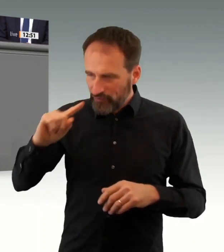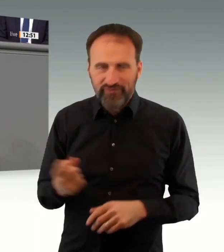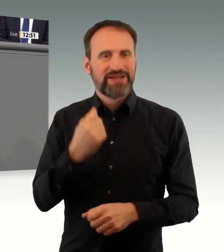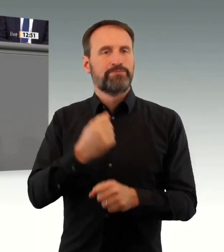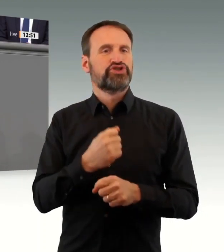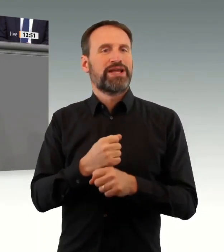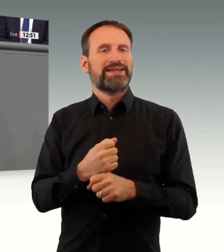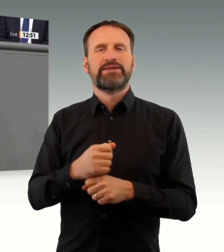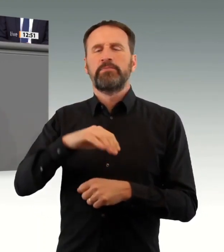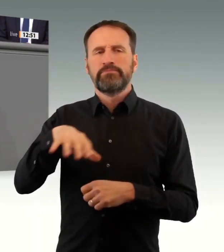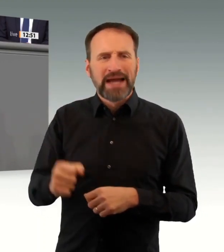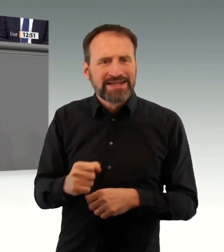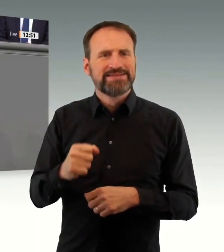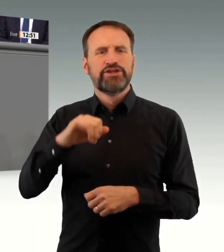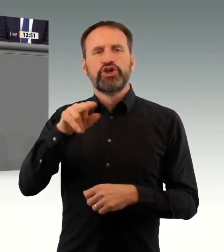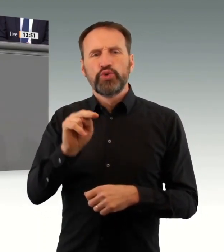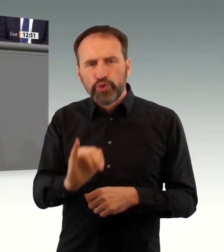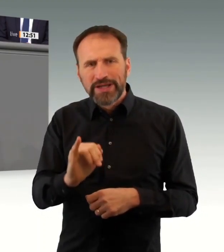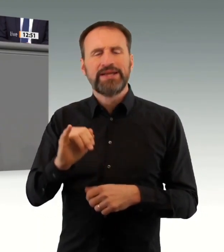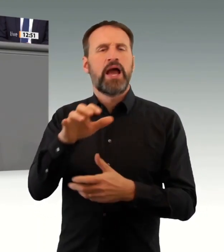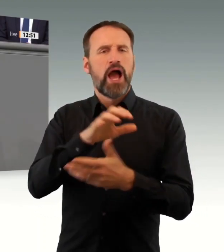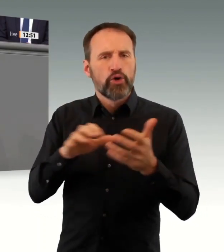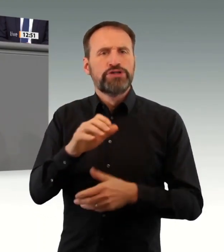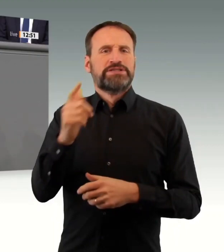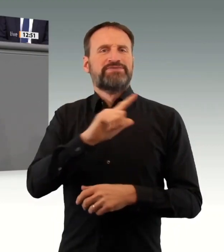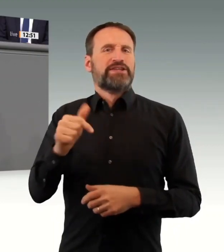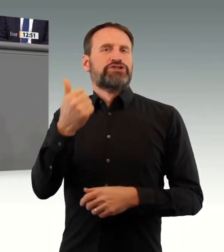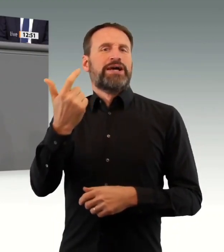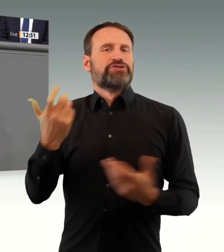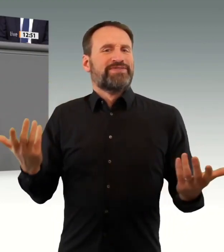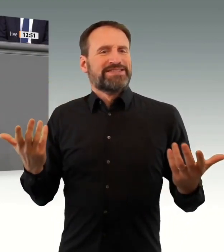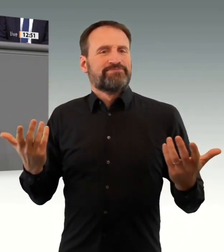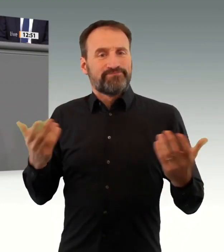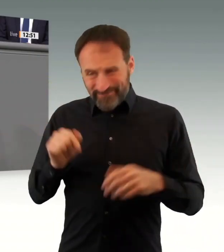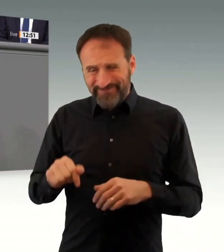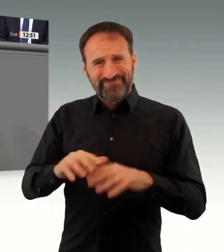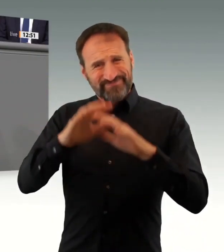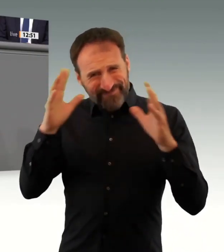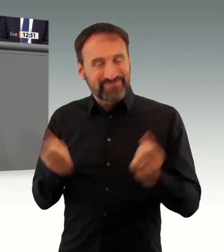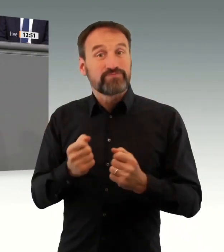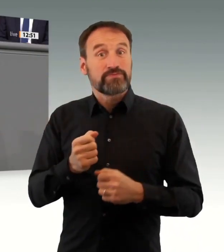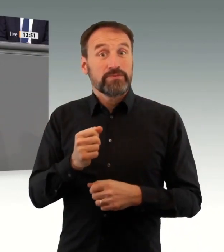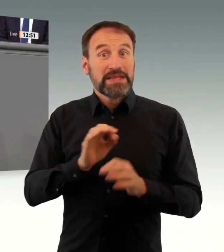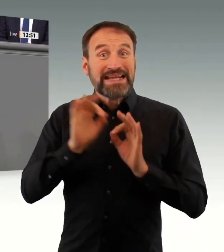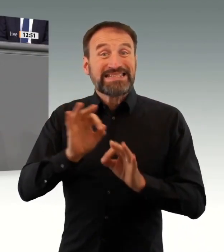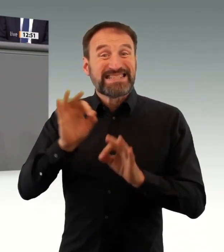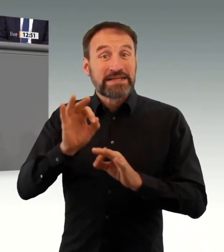stelle ich mir schon die Frage, warum Sie in einer Situation, in der wir heute eine Inzidenz von